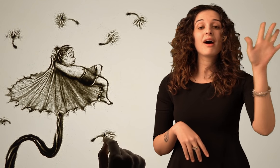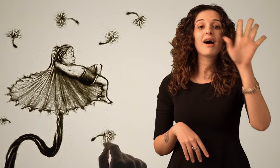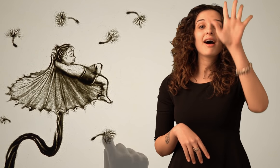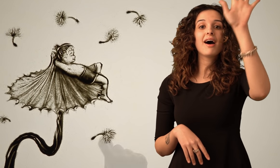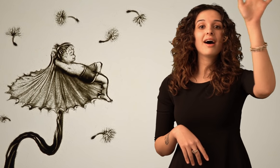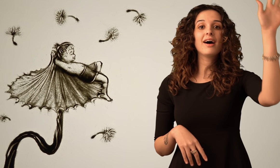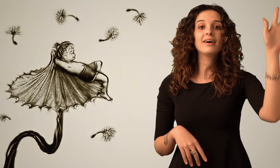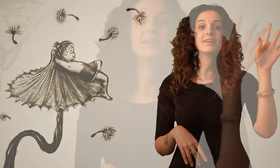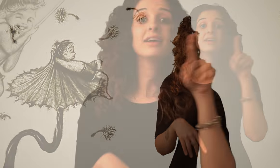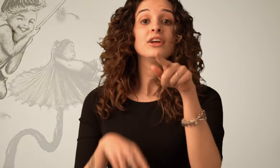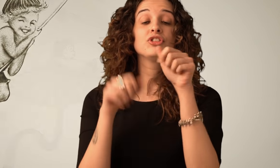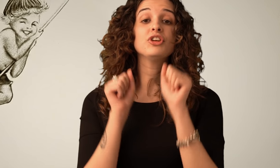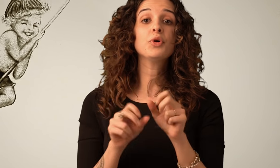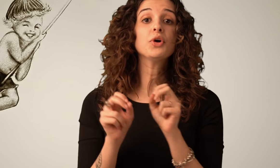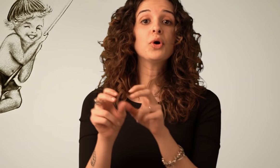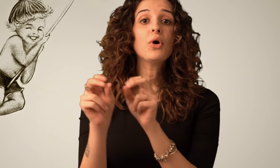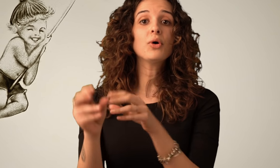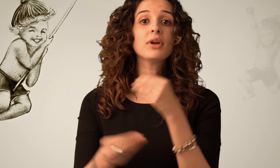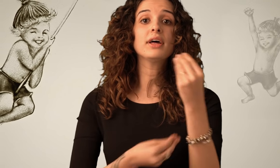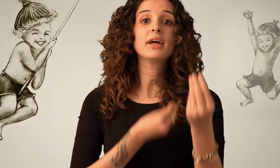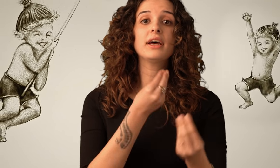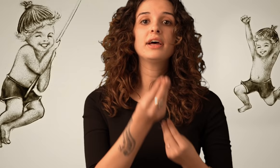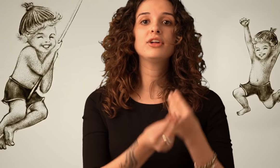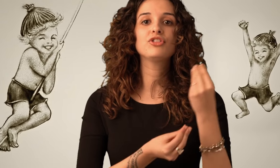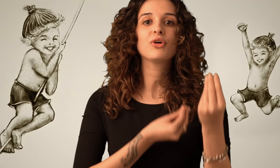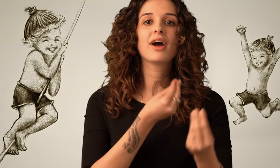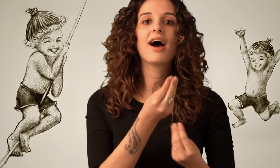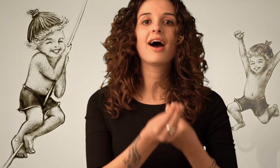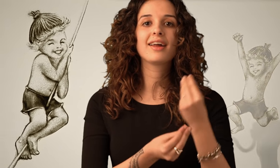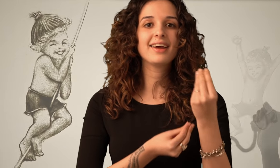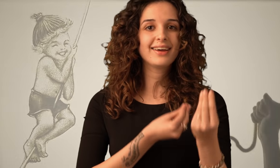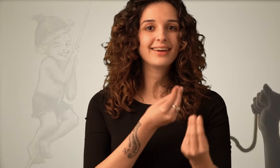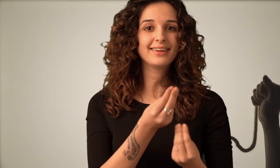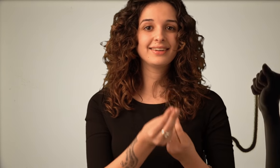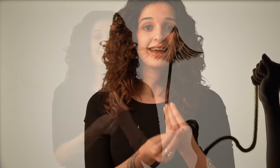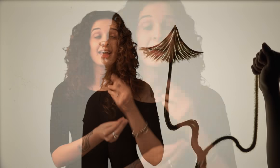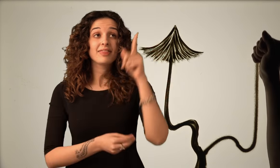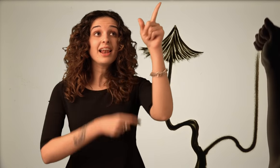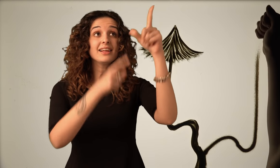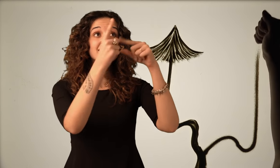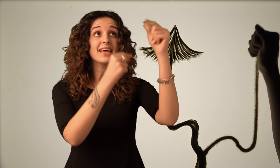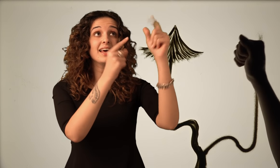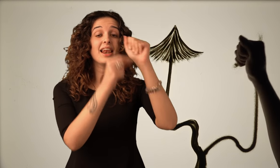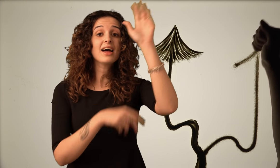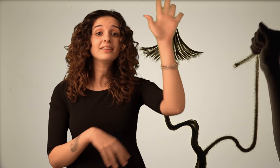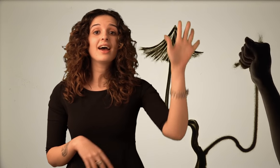Ci puoi correre e giocare Dalla stella di